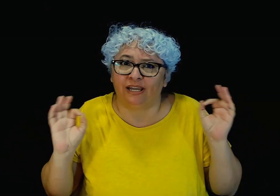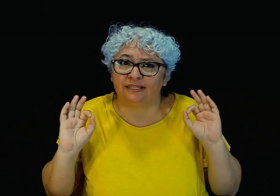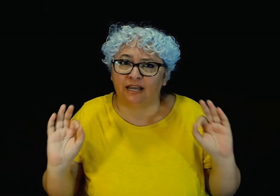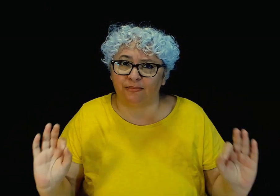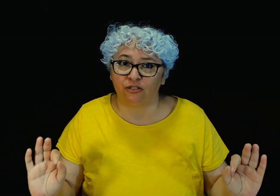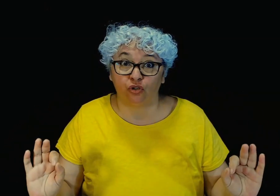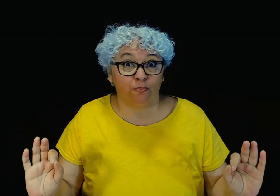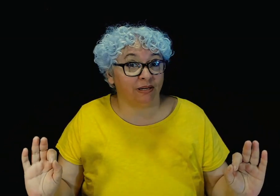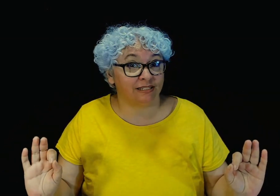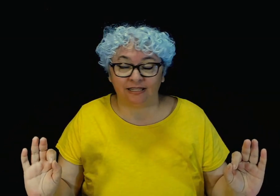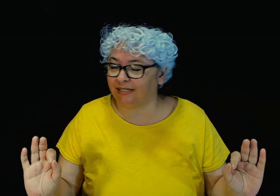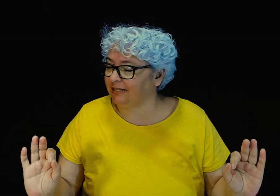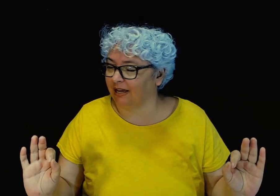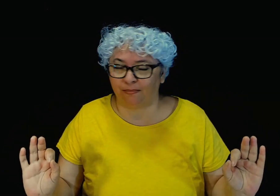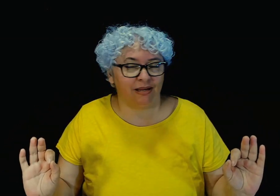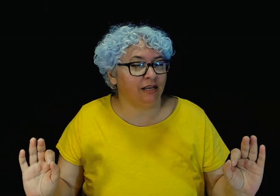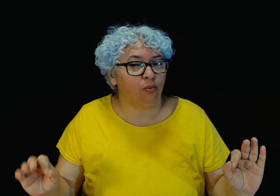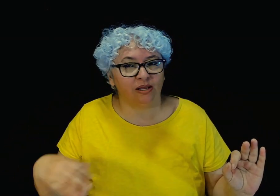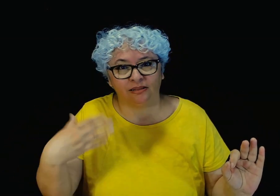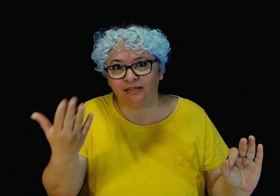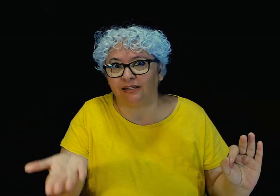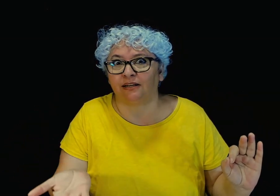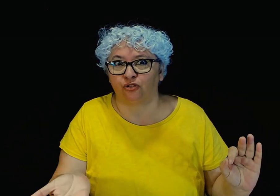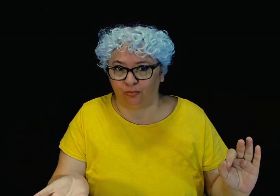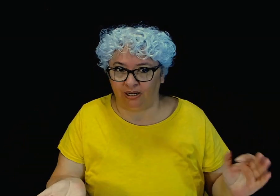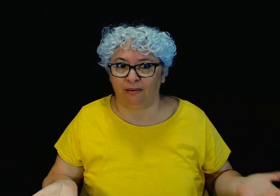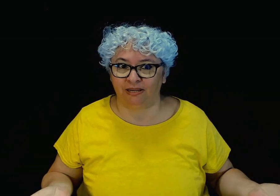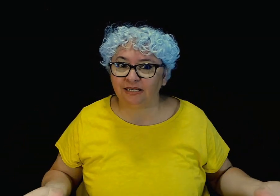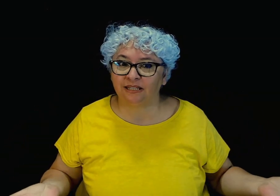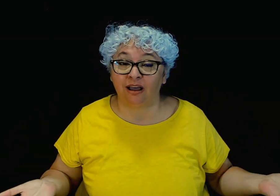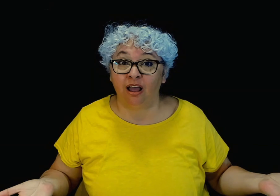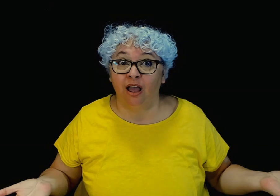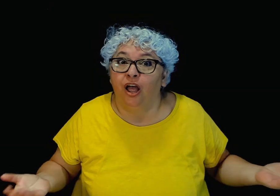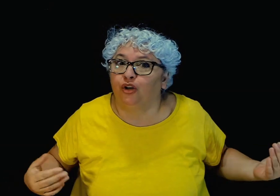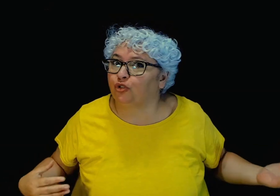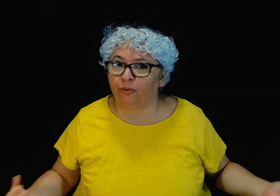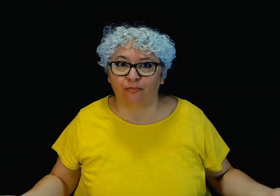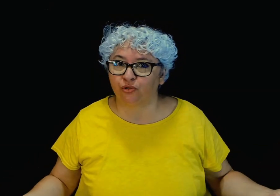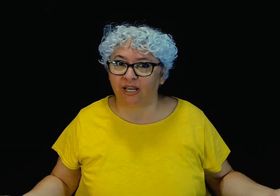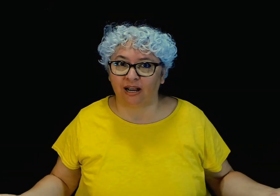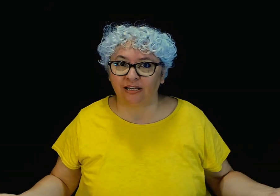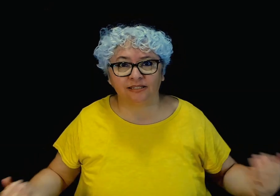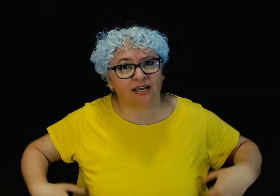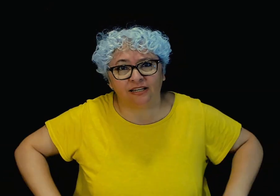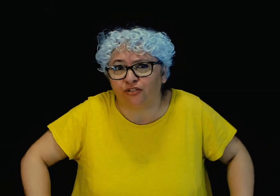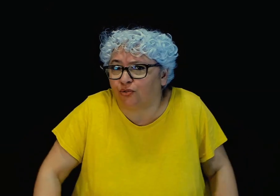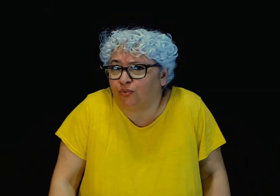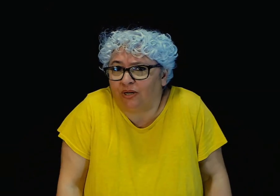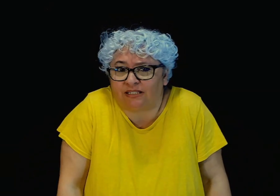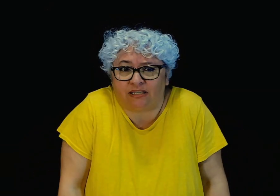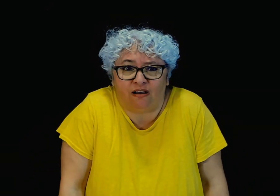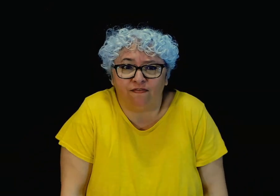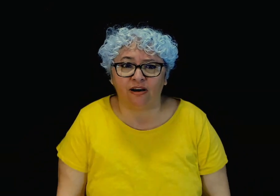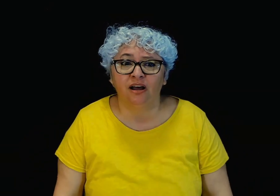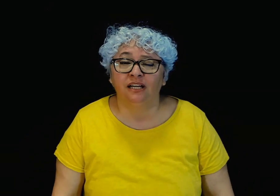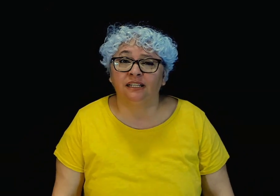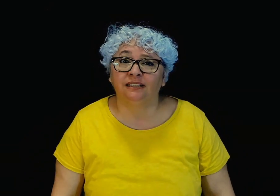examen sorpresa sin darme ni cuenta ya sobre la mesa nos vamos a casa esto es una estafa de